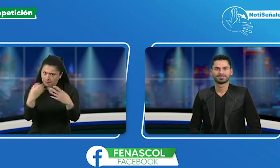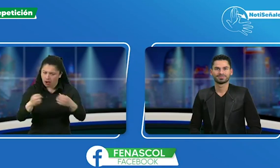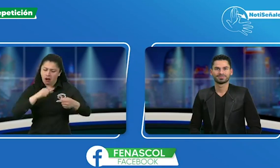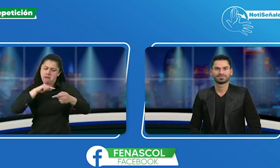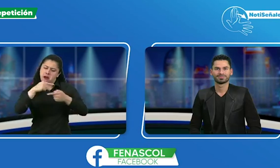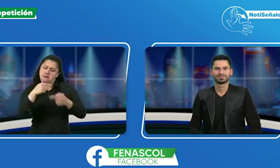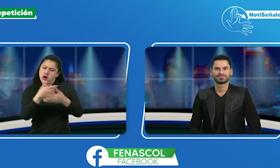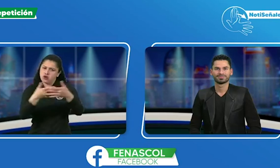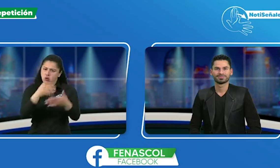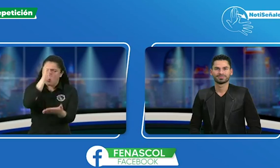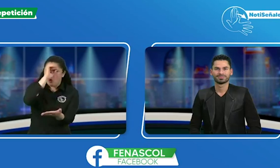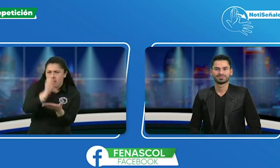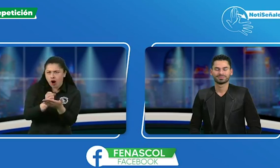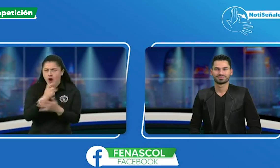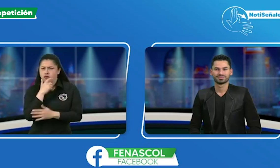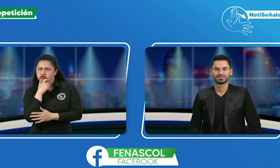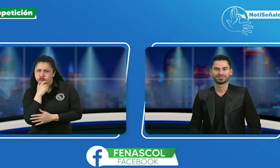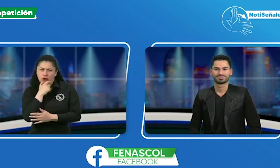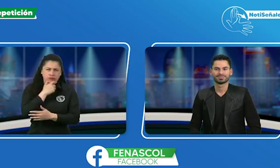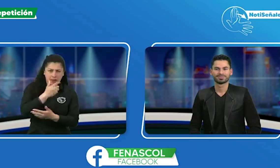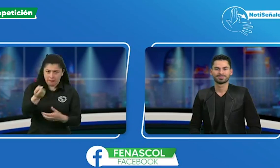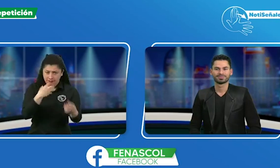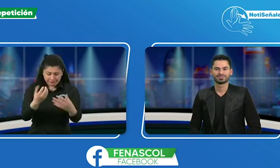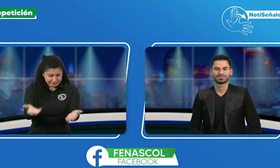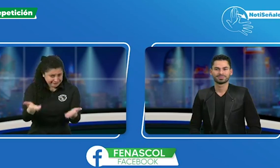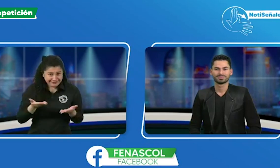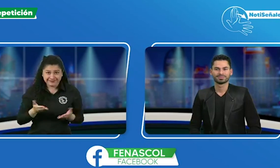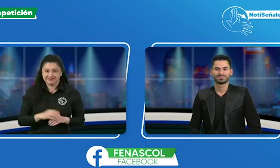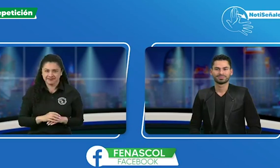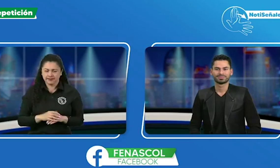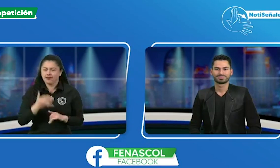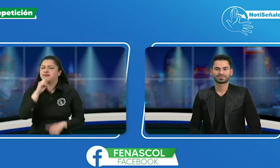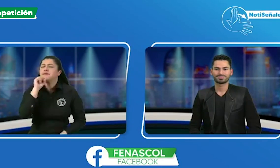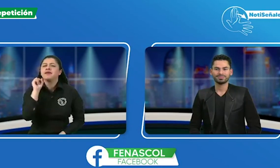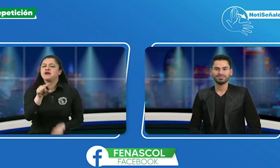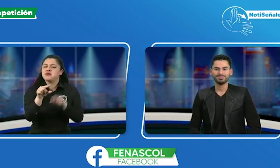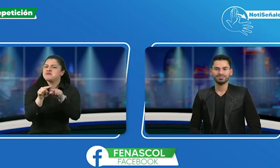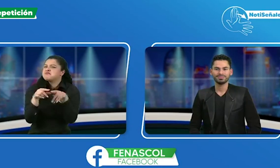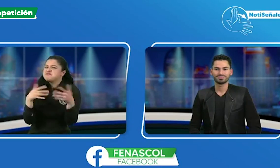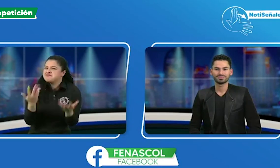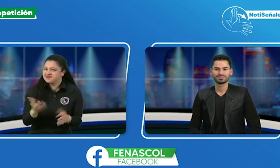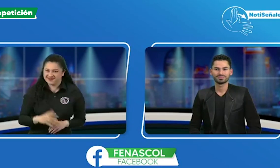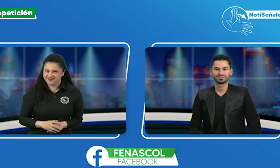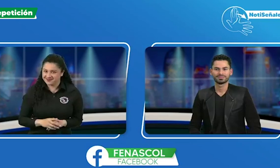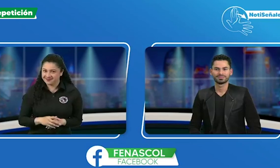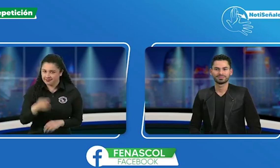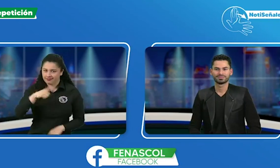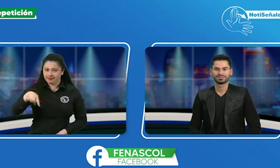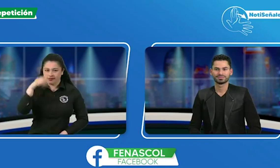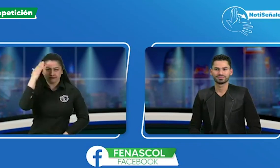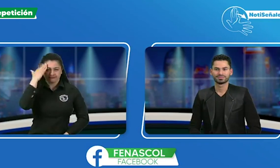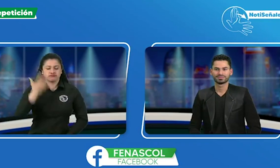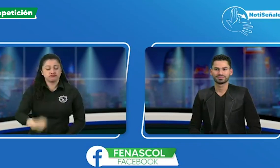respuesta frente a la pregunta que tiene que ver y sus opiniones relacionadas a la inquietud.